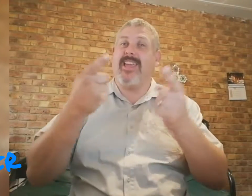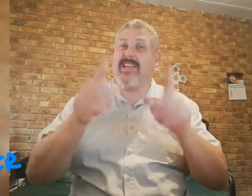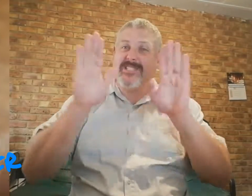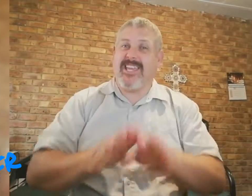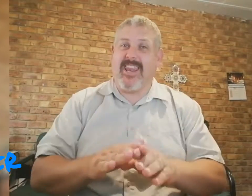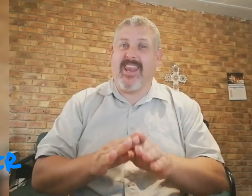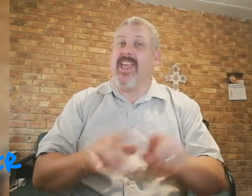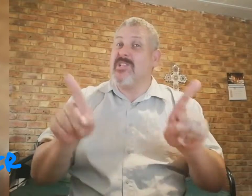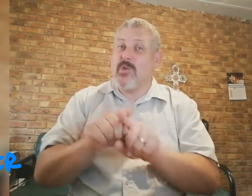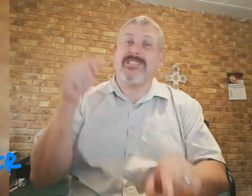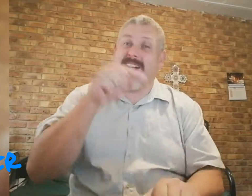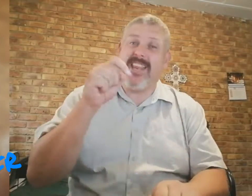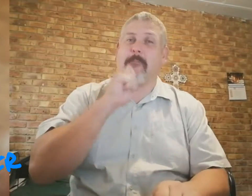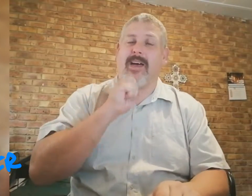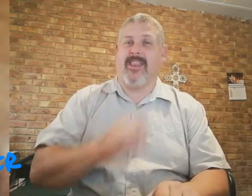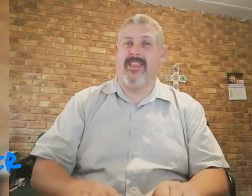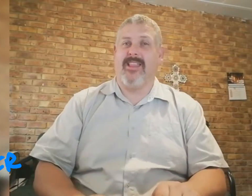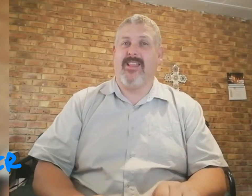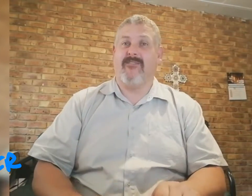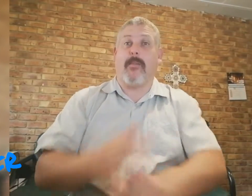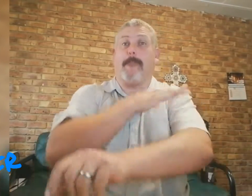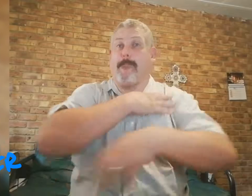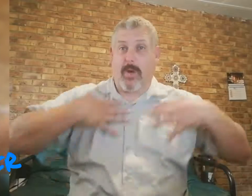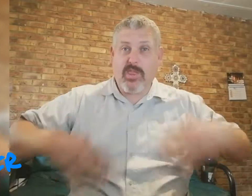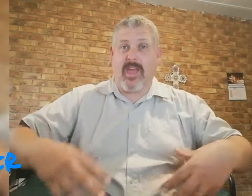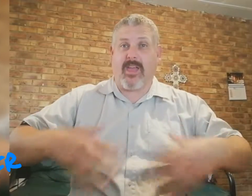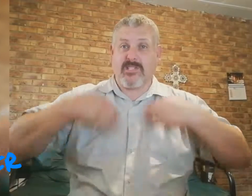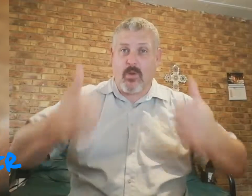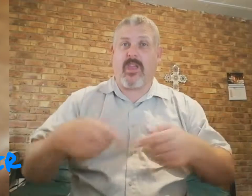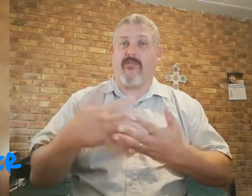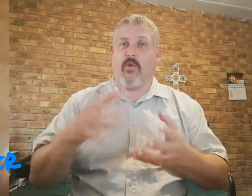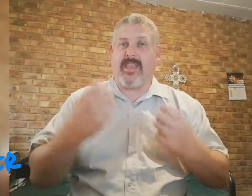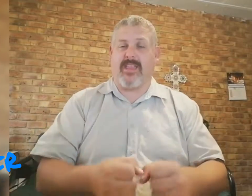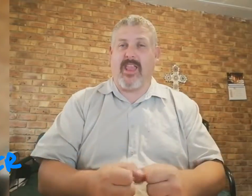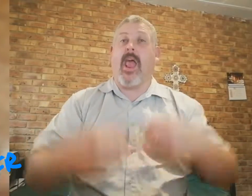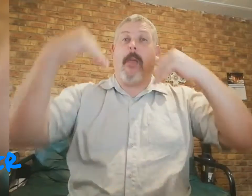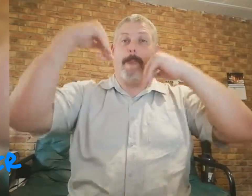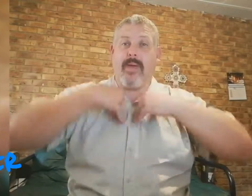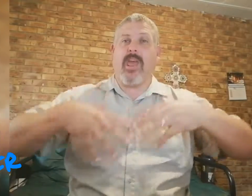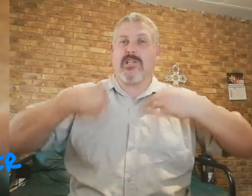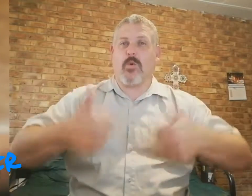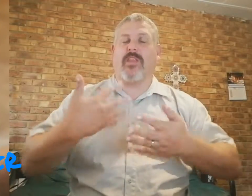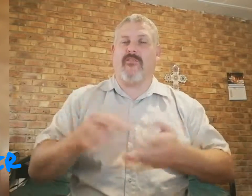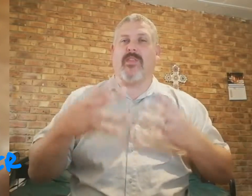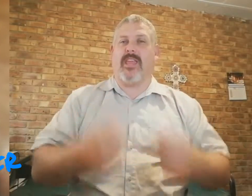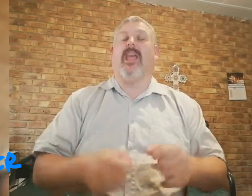die Heer jou steen, soos daai die man, wat, buiten, gezond geword het, binne, gezond geword het,